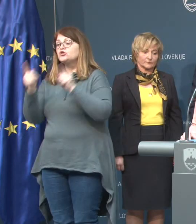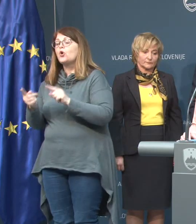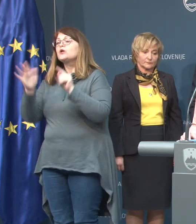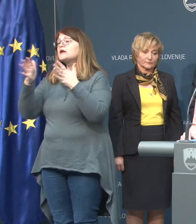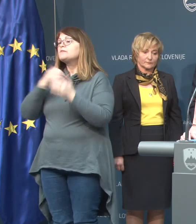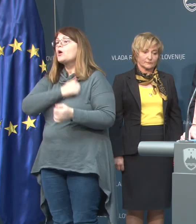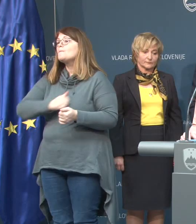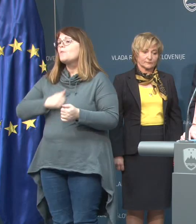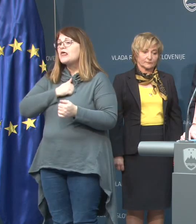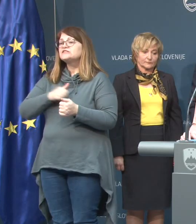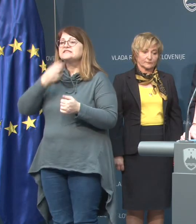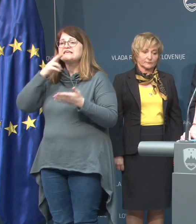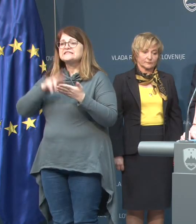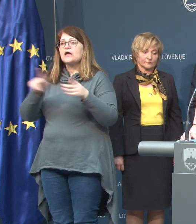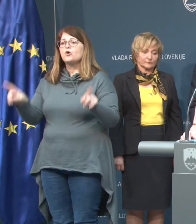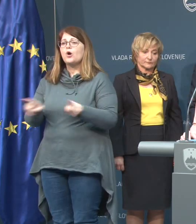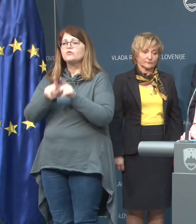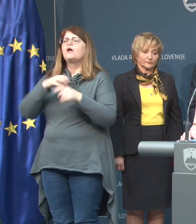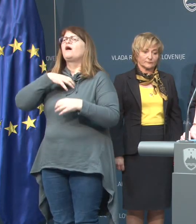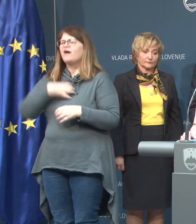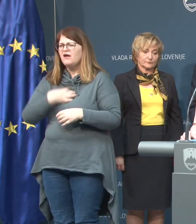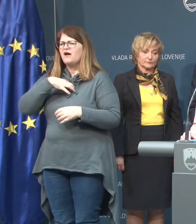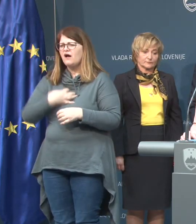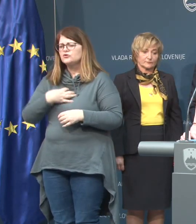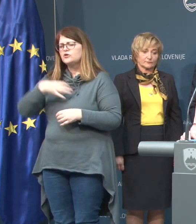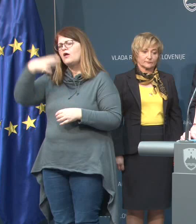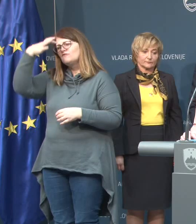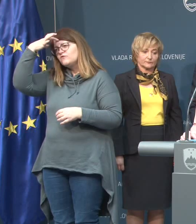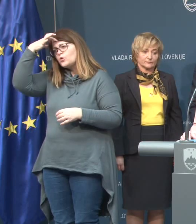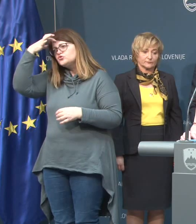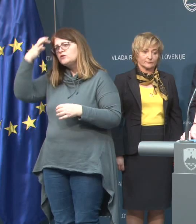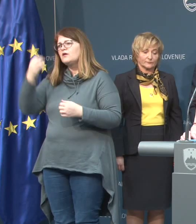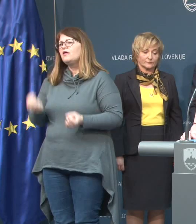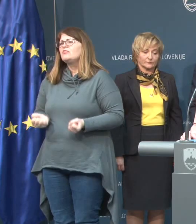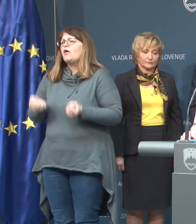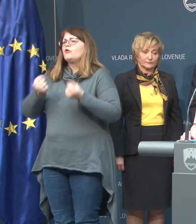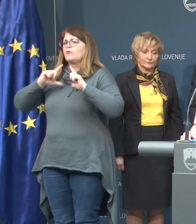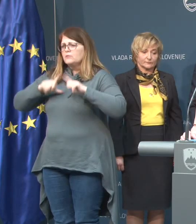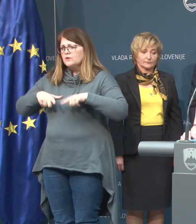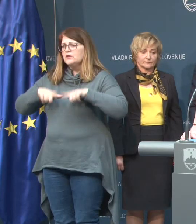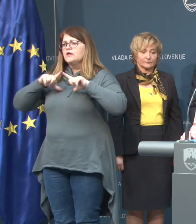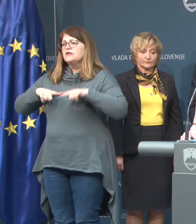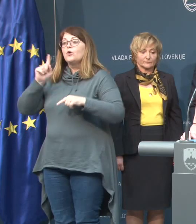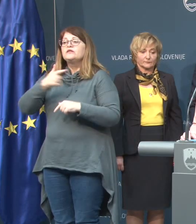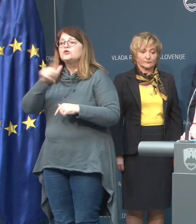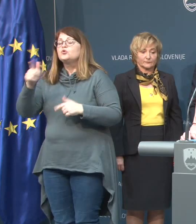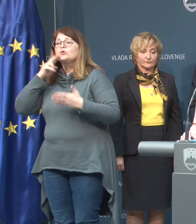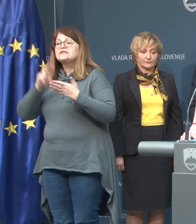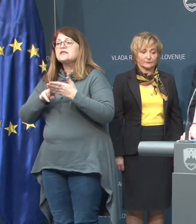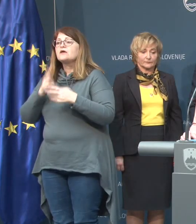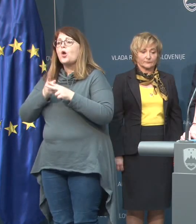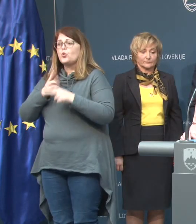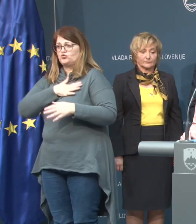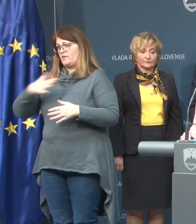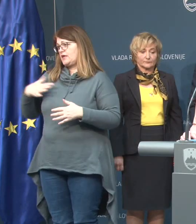bolezanskih znakov kot kašl, vročina, oteženo dihanje in drugih znakih okužbe